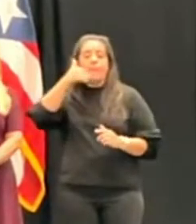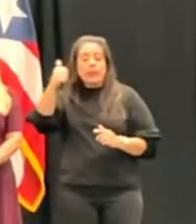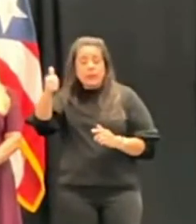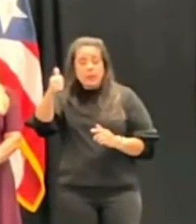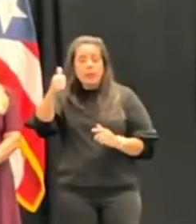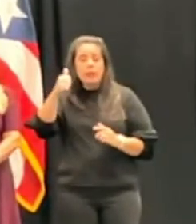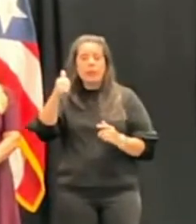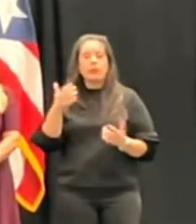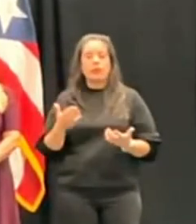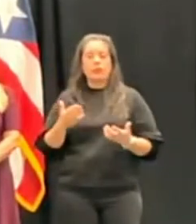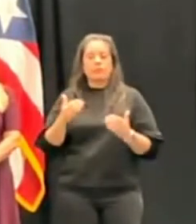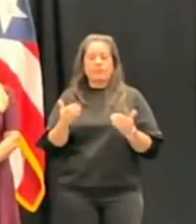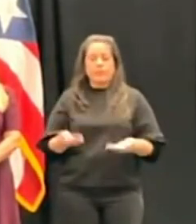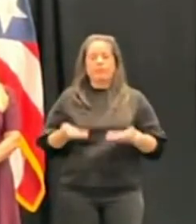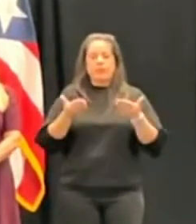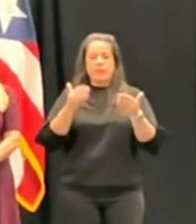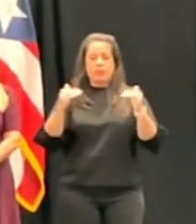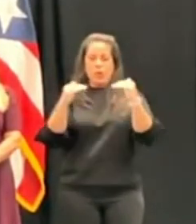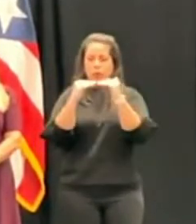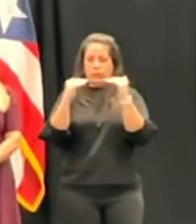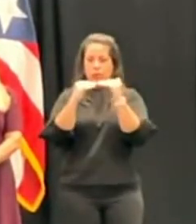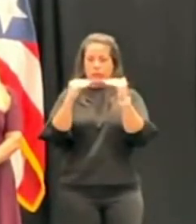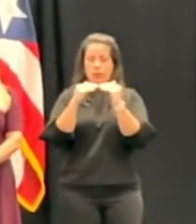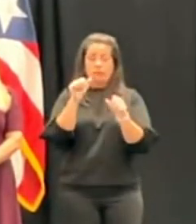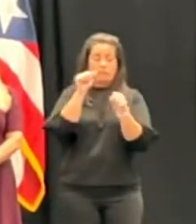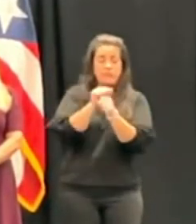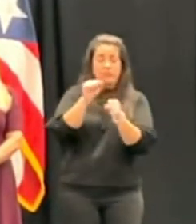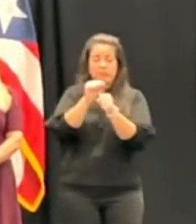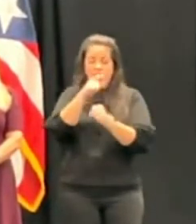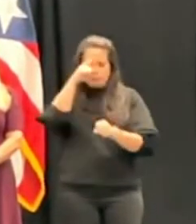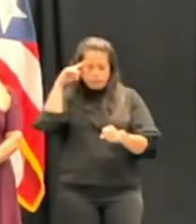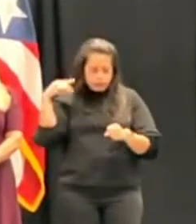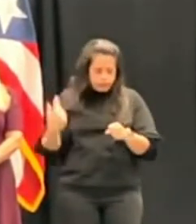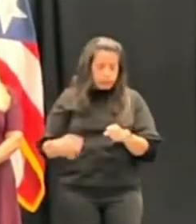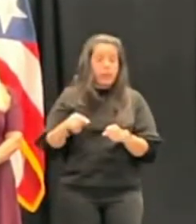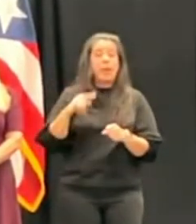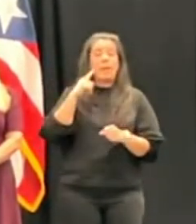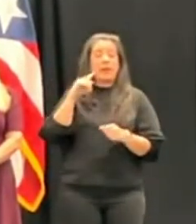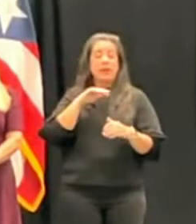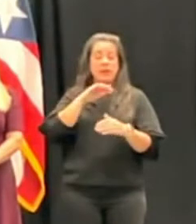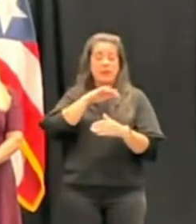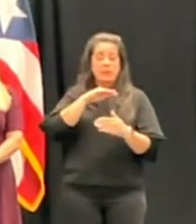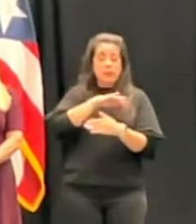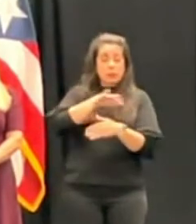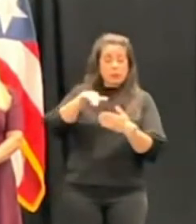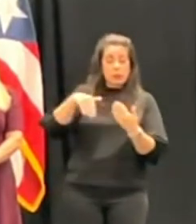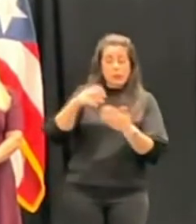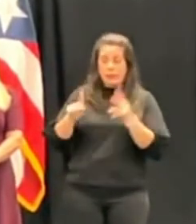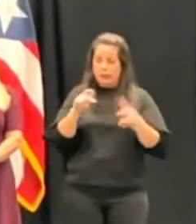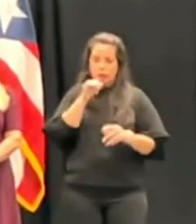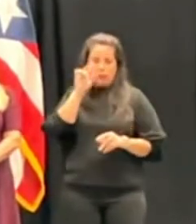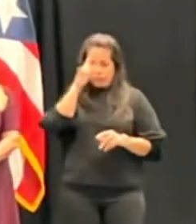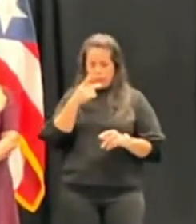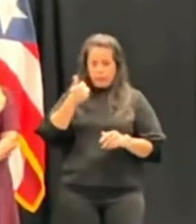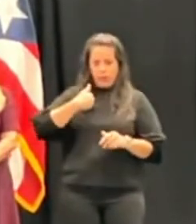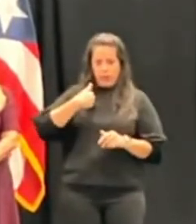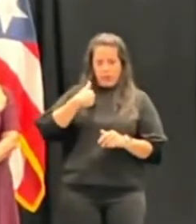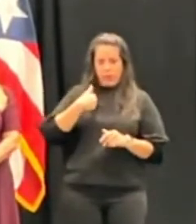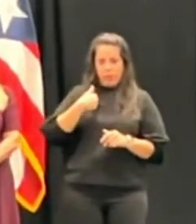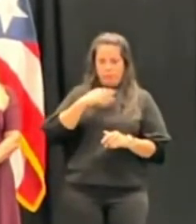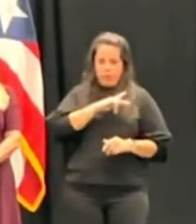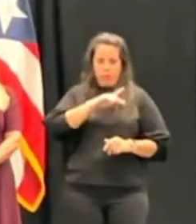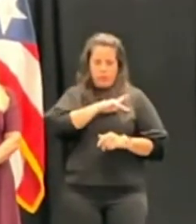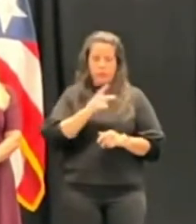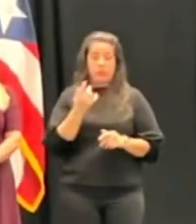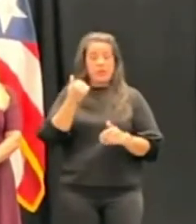acceso a la justicia. Trabajaré incansablemente para que aquellos que no me conocen personalmente y pudieran tener